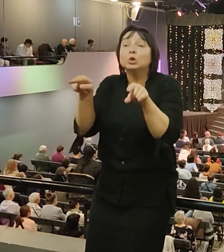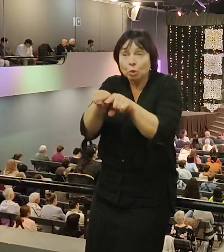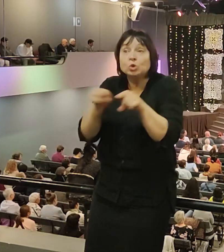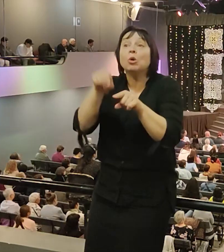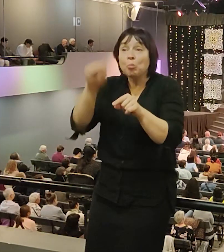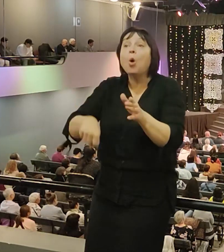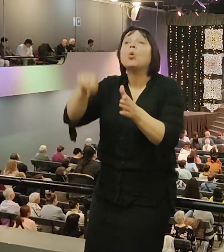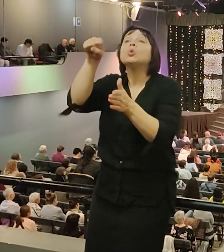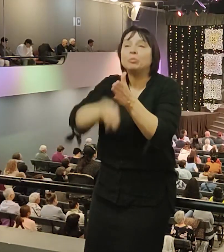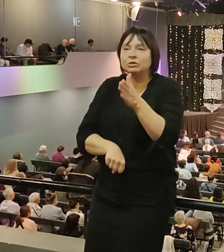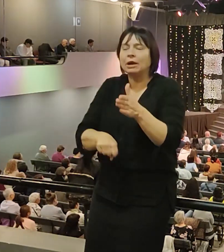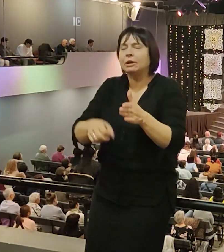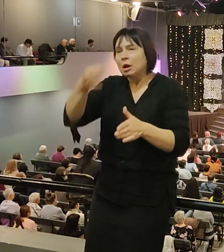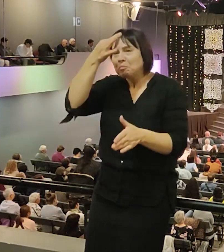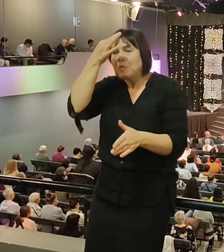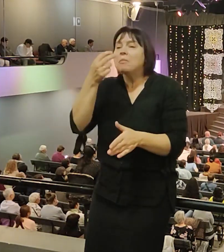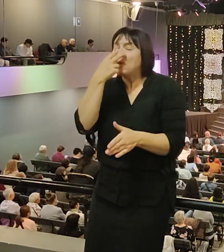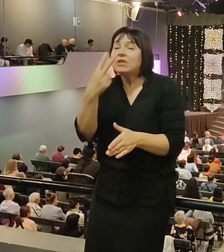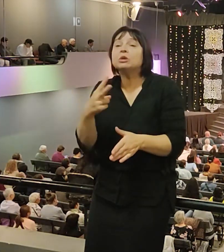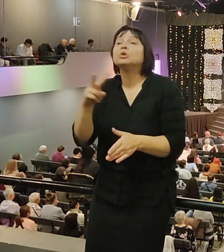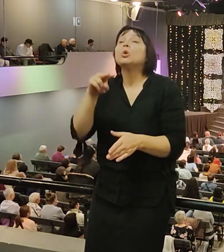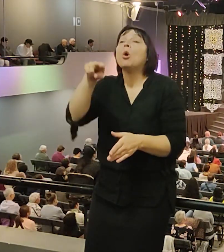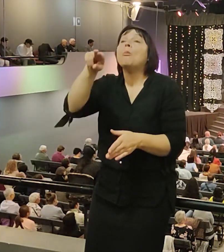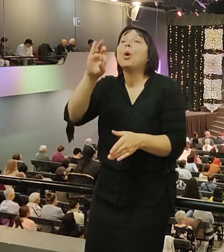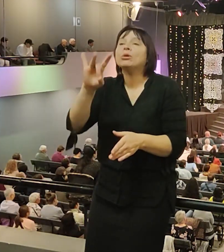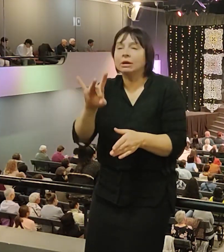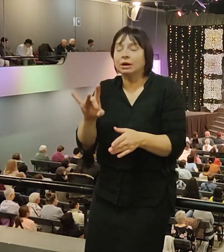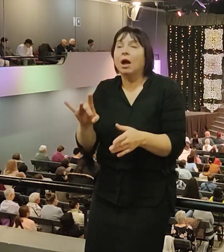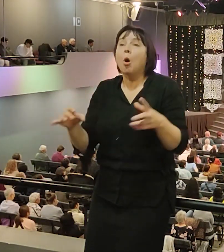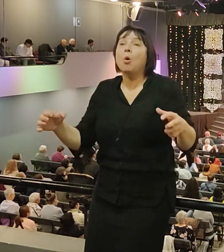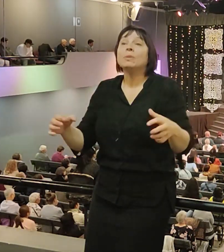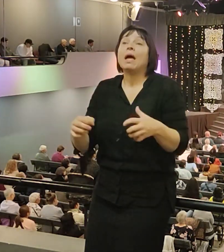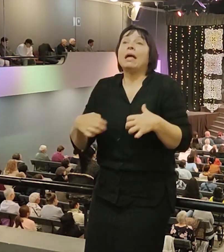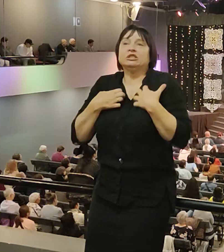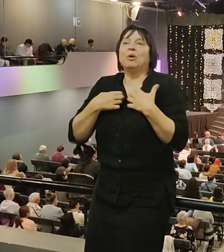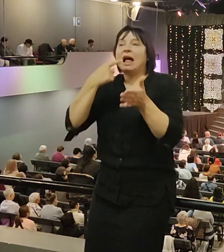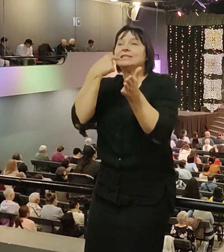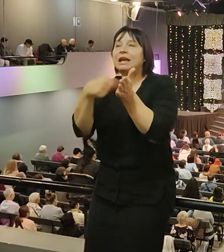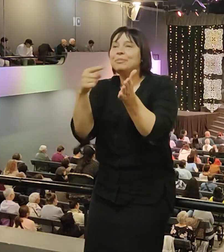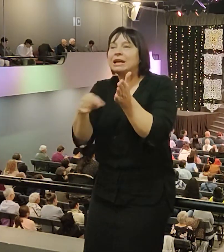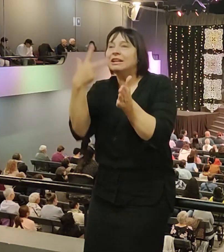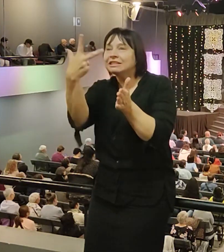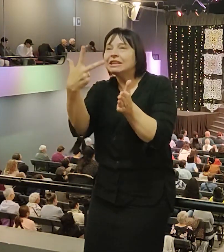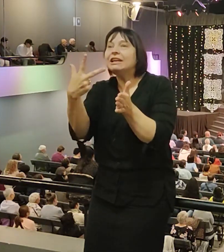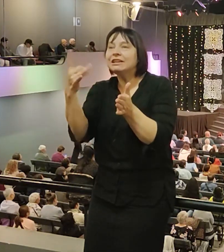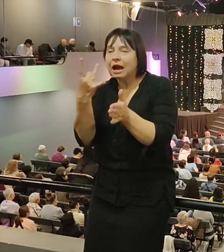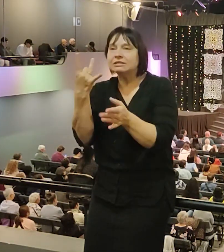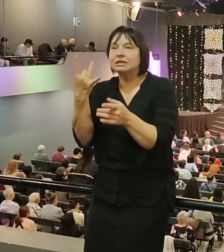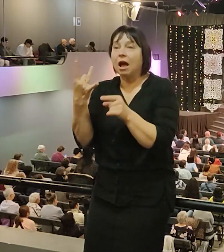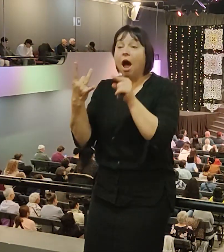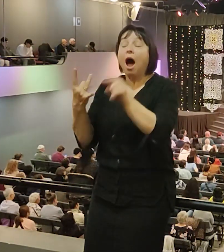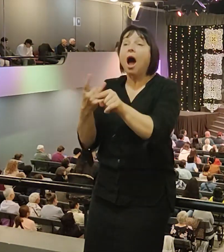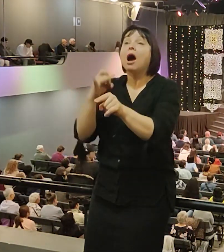Петр убежал, все убежали, а тут появился Иосиф в Аримафии. Если ты, у кого нет